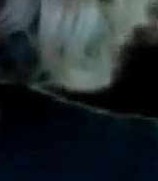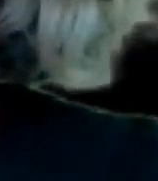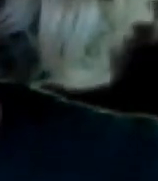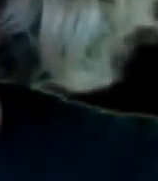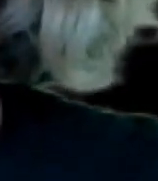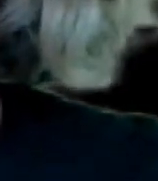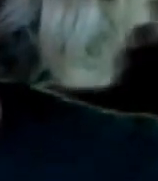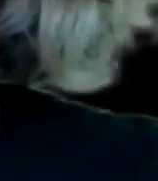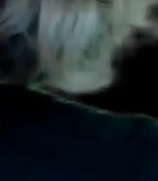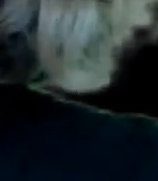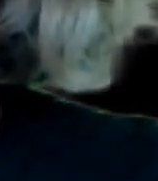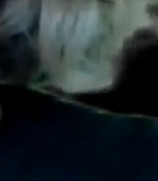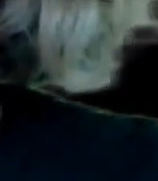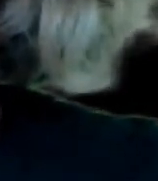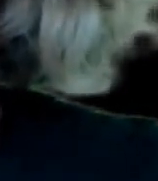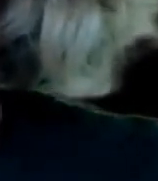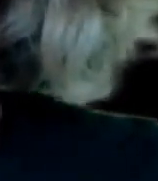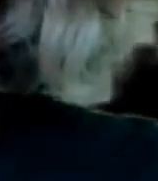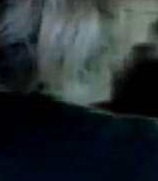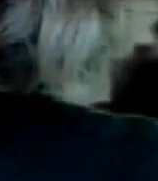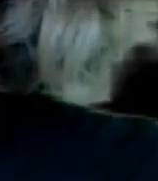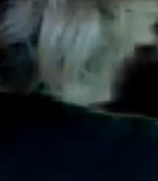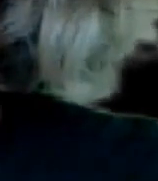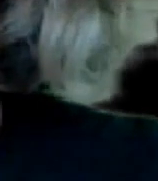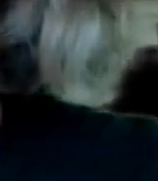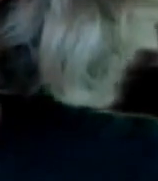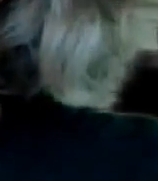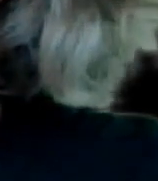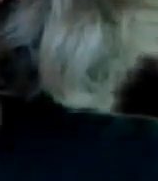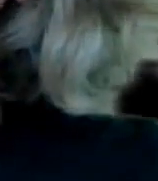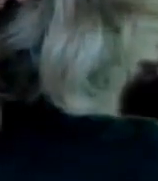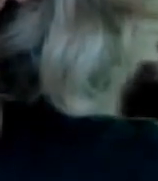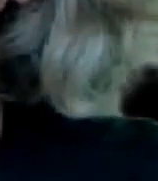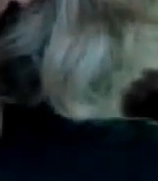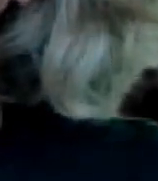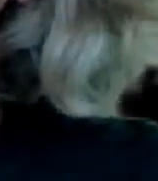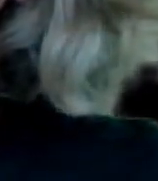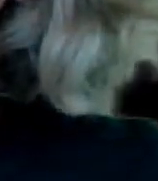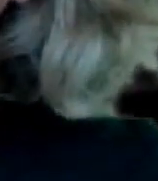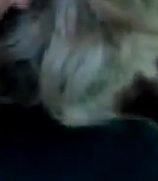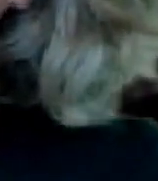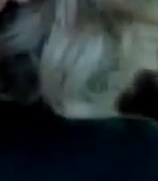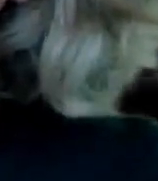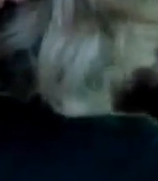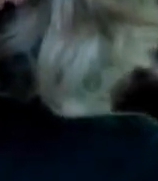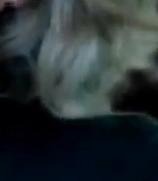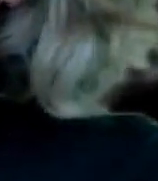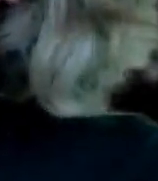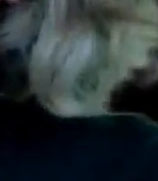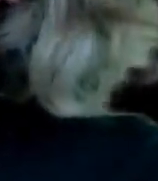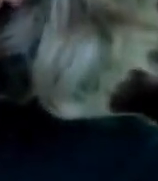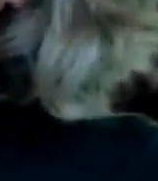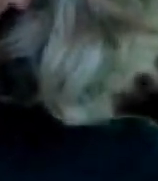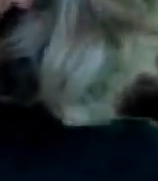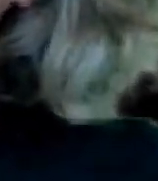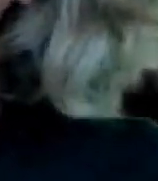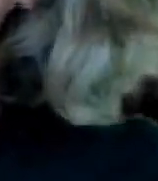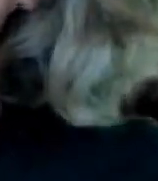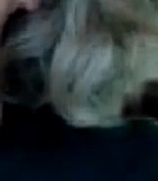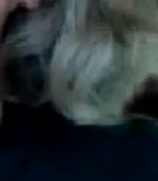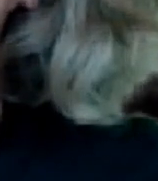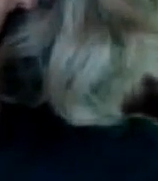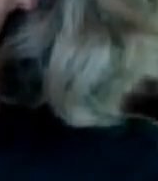a leer y a escribir Pero les dolió mucho que haya yo oído hablar de temas Que nadie toca